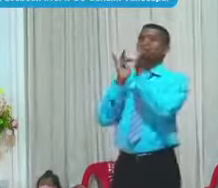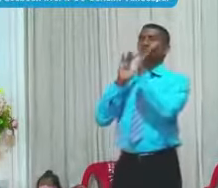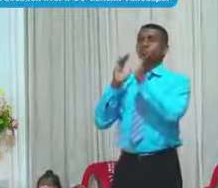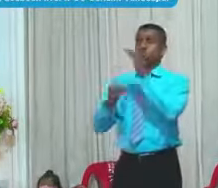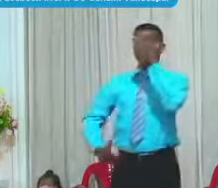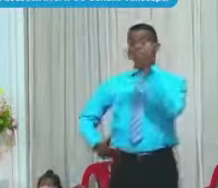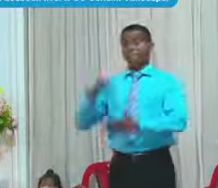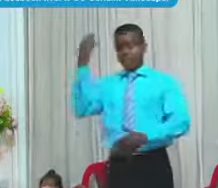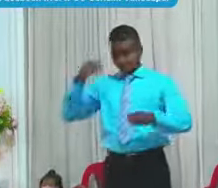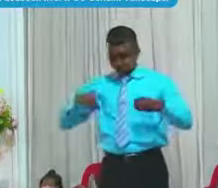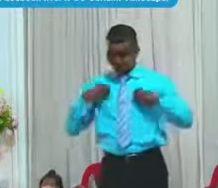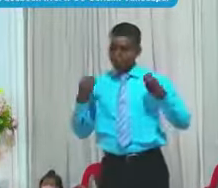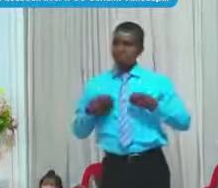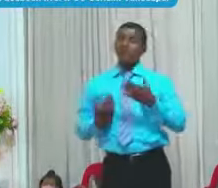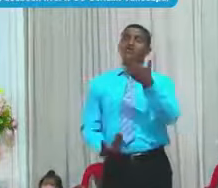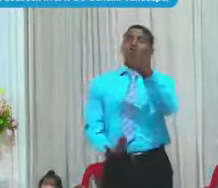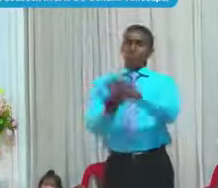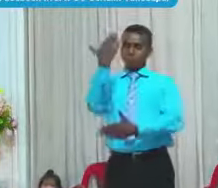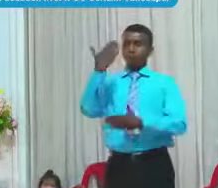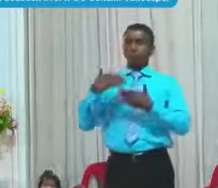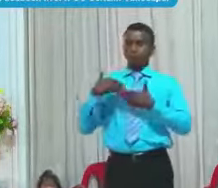vivir Una nueva vida